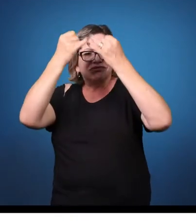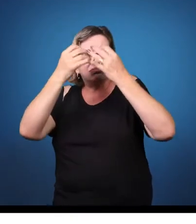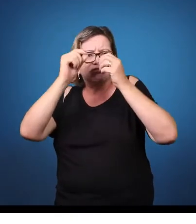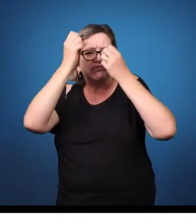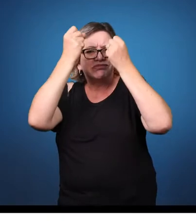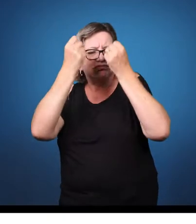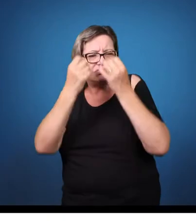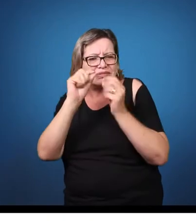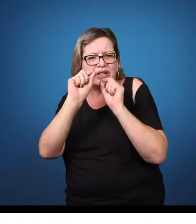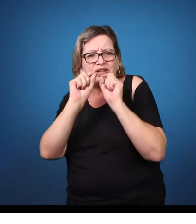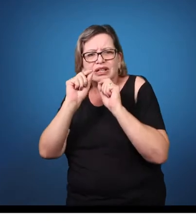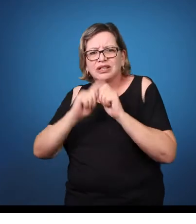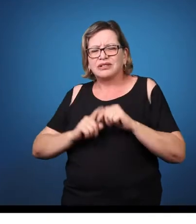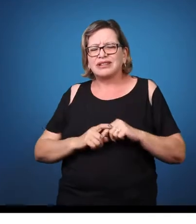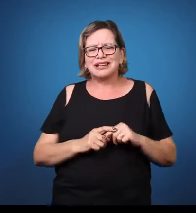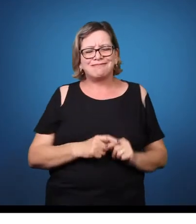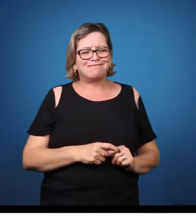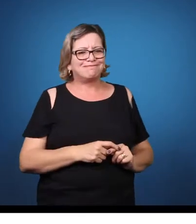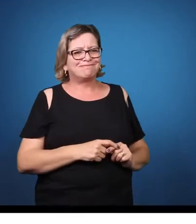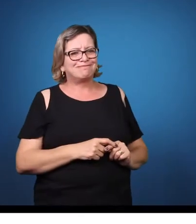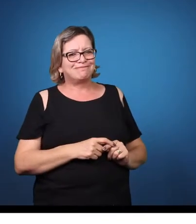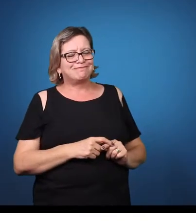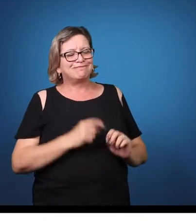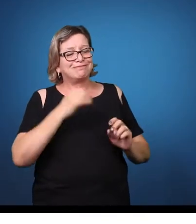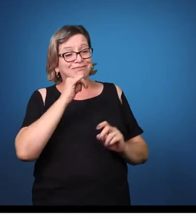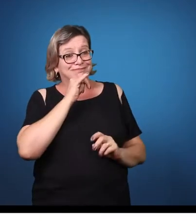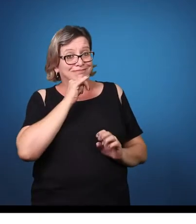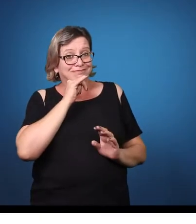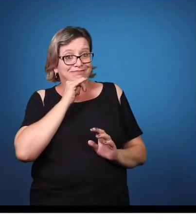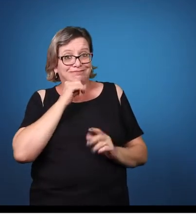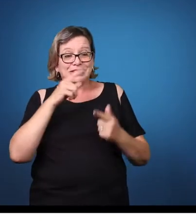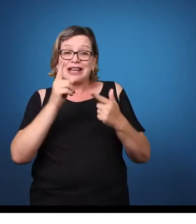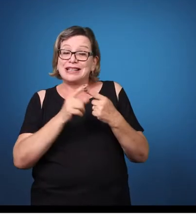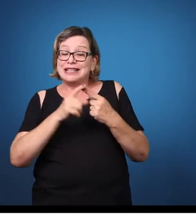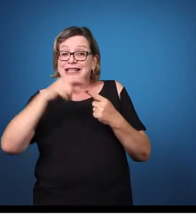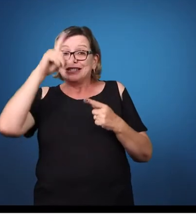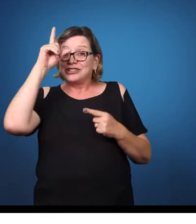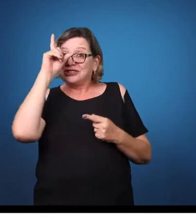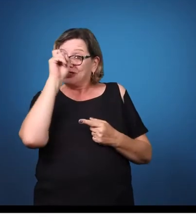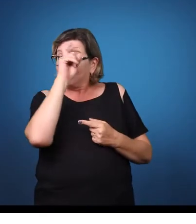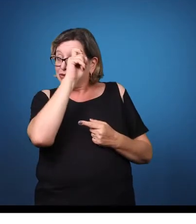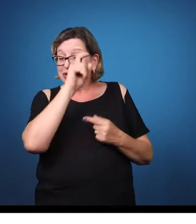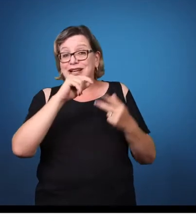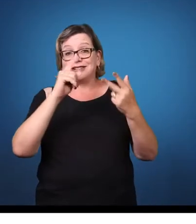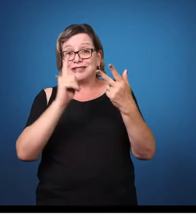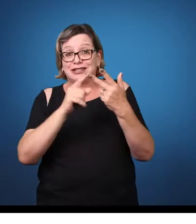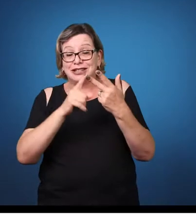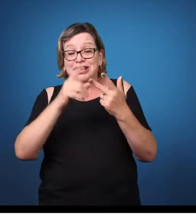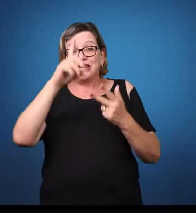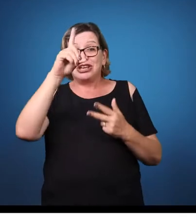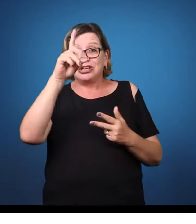Márcio, assim, Dificuldade, distúrbio e transtorno, há alguns